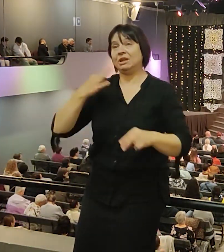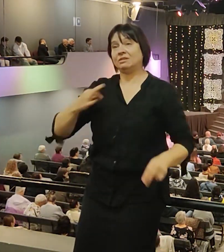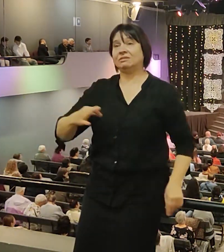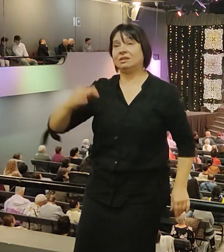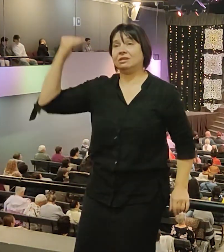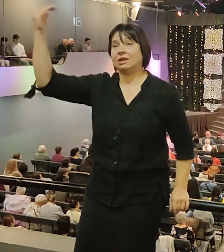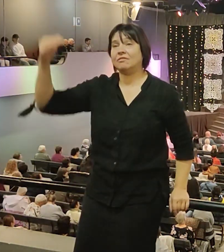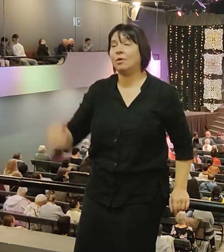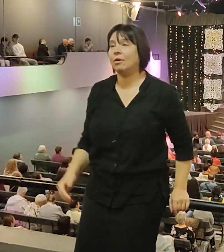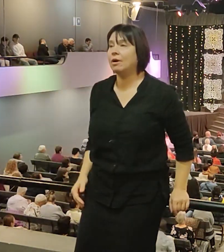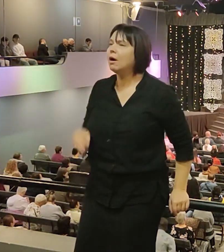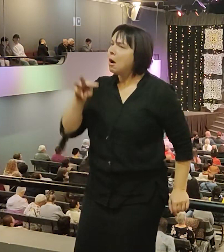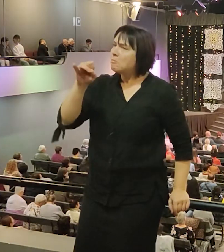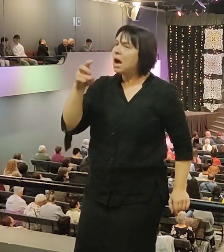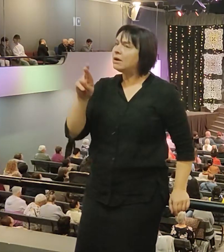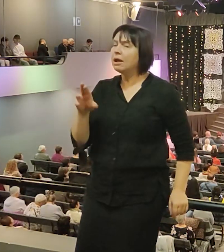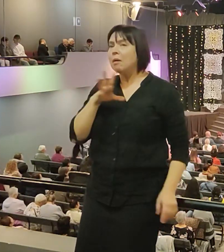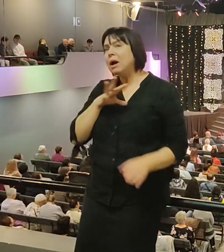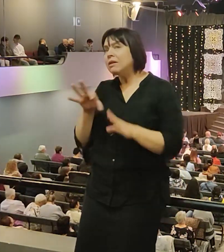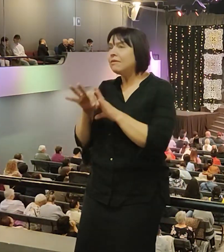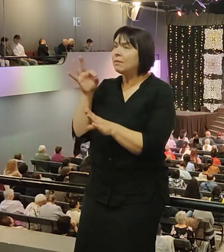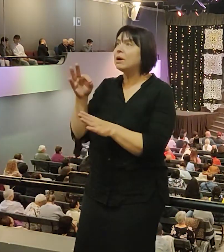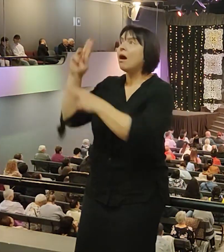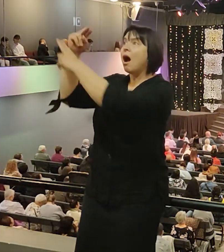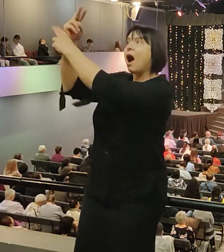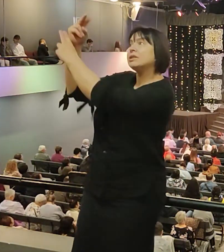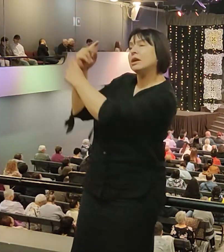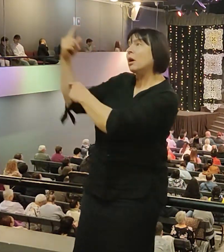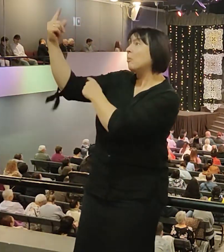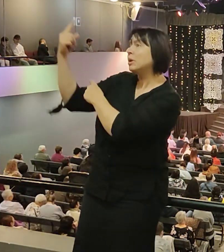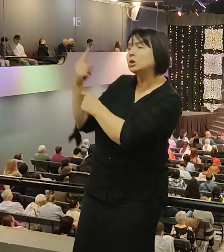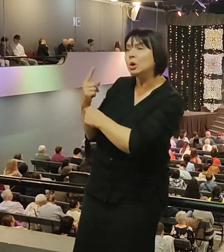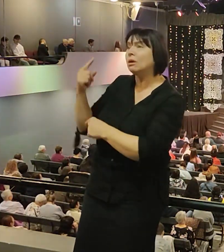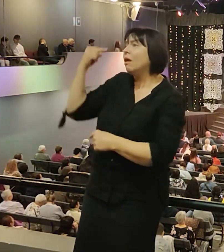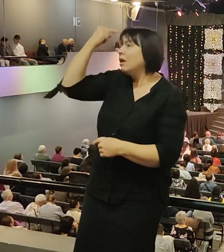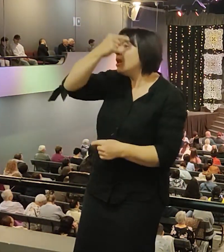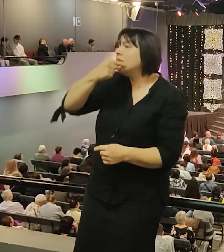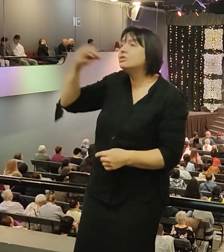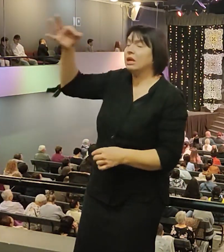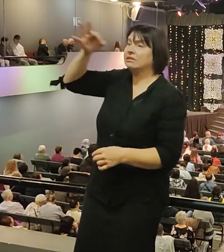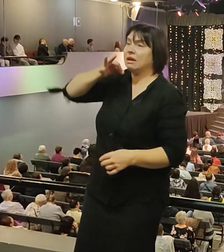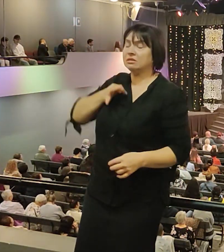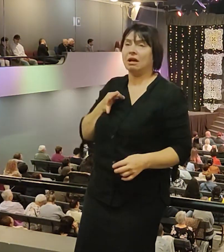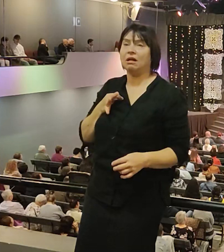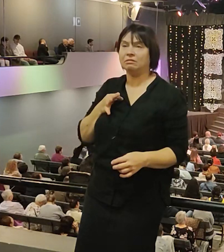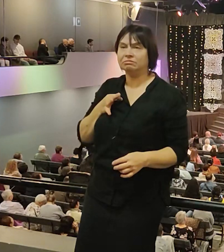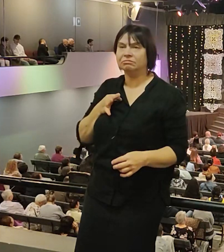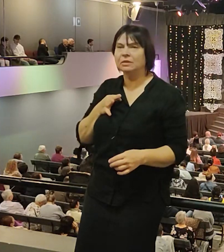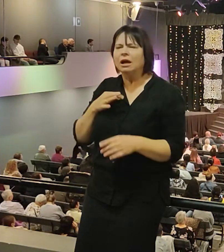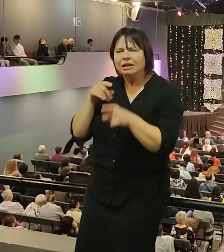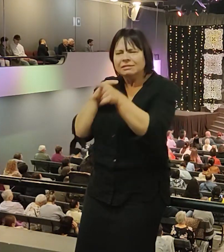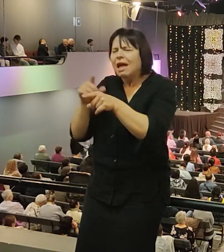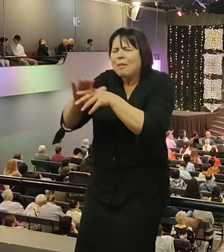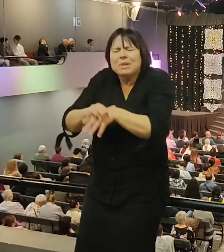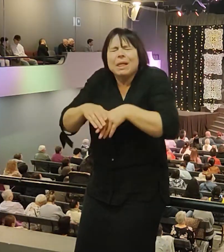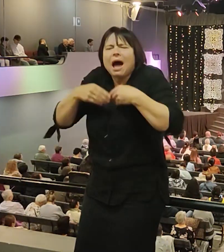У Марии был выбор. К ней пришел ангел, лично и сказал, благодатная.